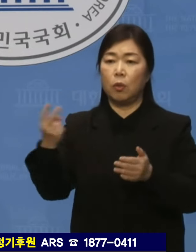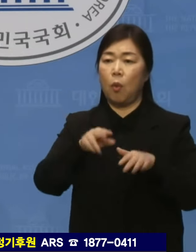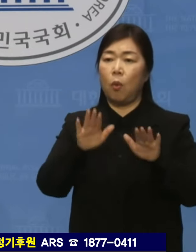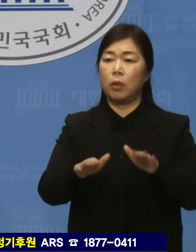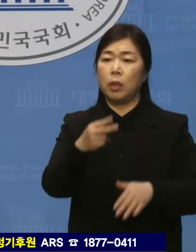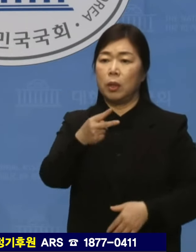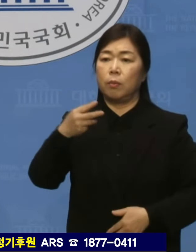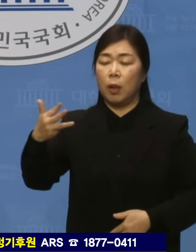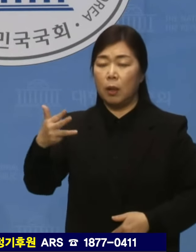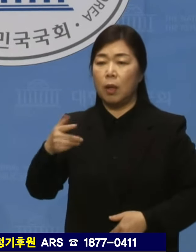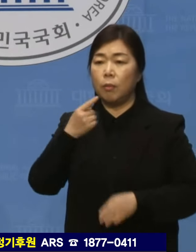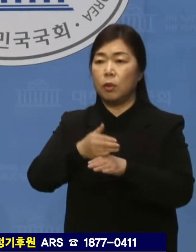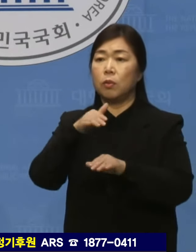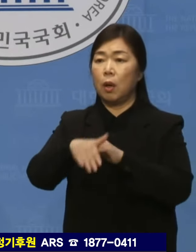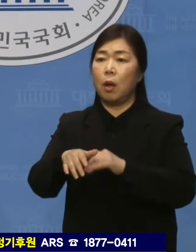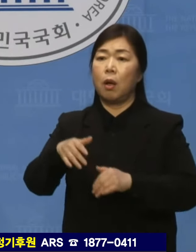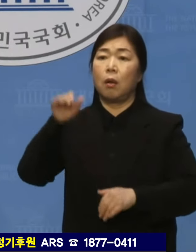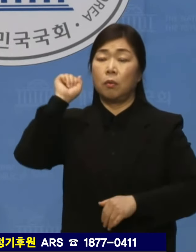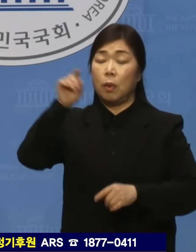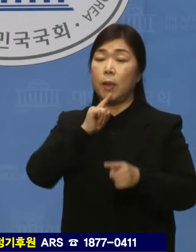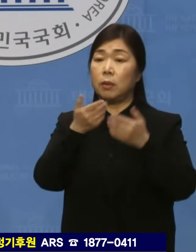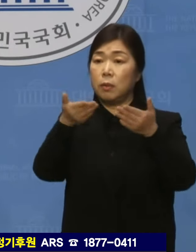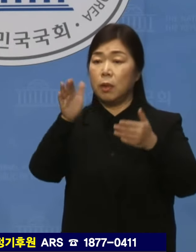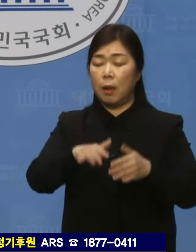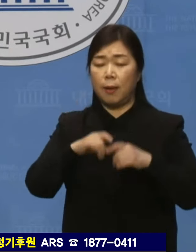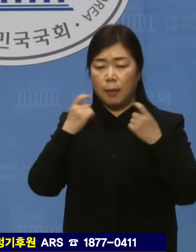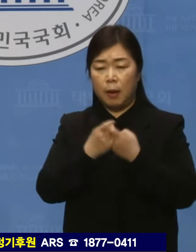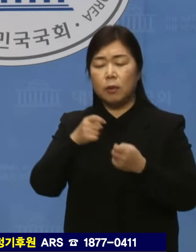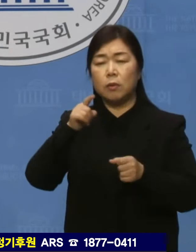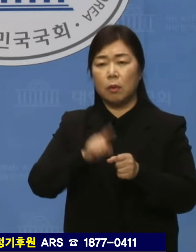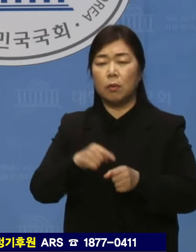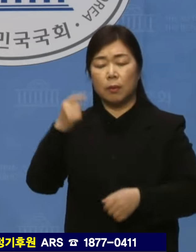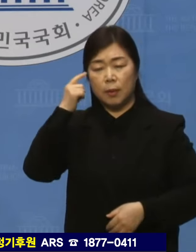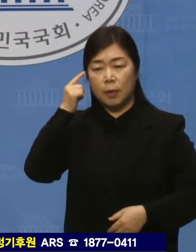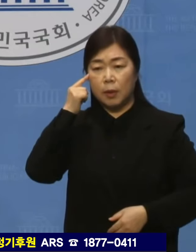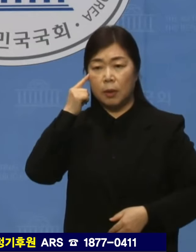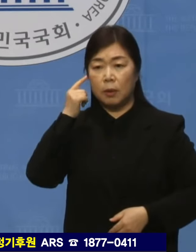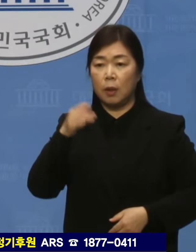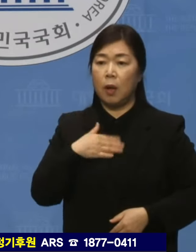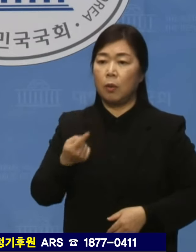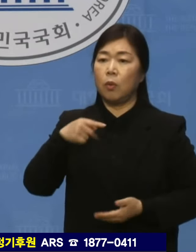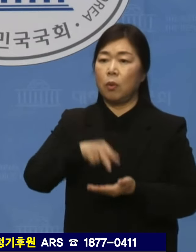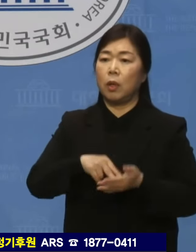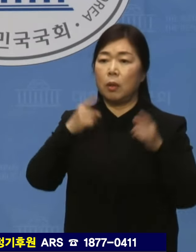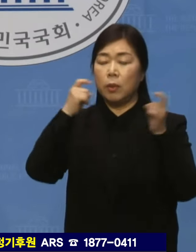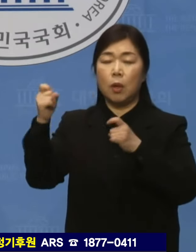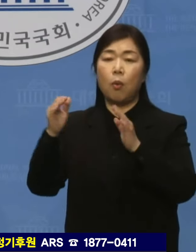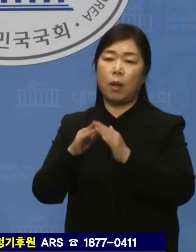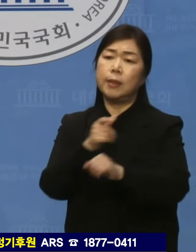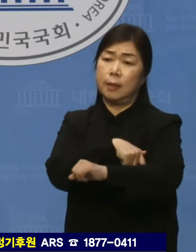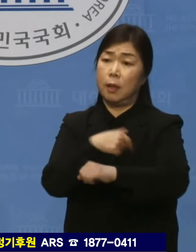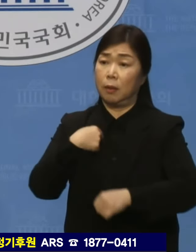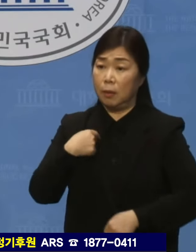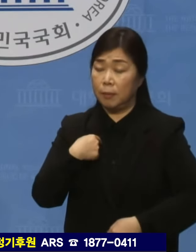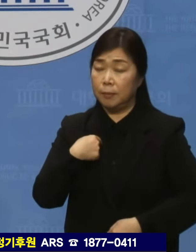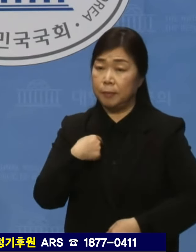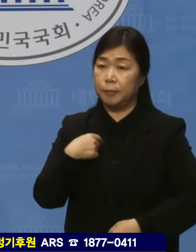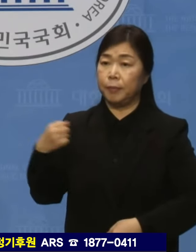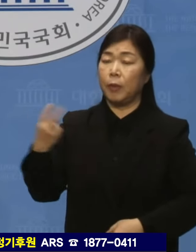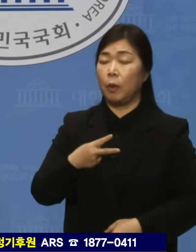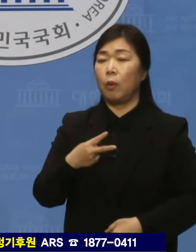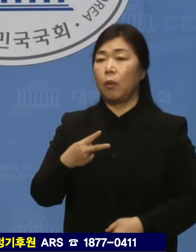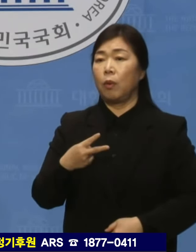민주운동 관련해서 브리핑을 했는데요. 개인적으로 제가 독립기념관 2.4입니다. 그리고